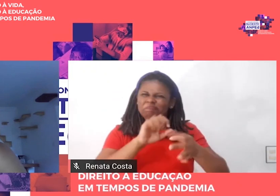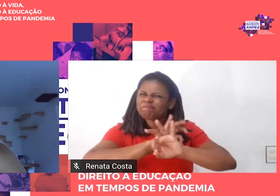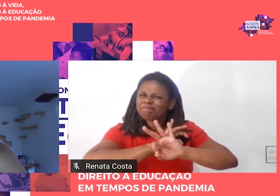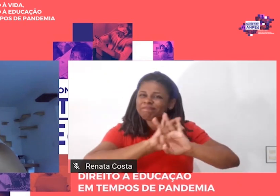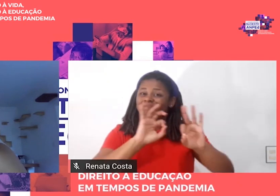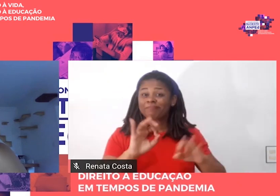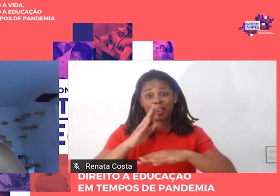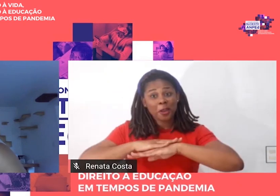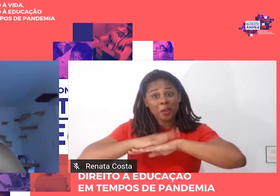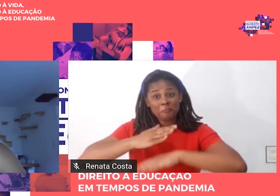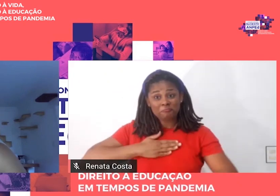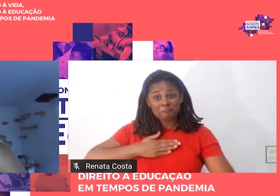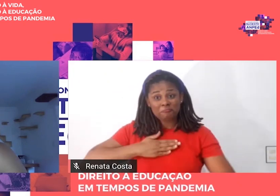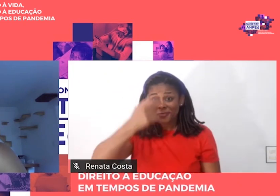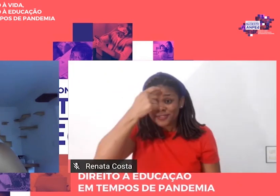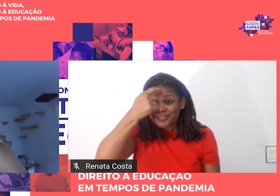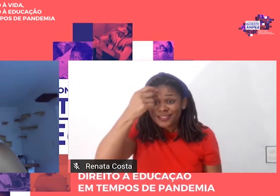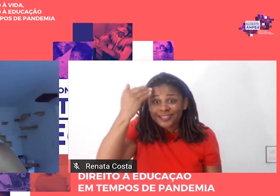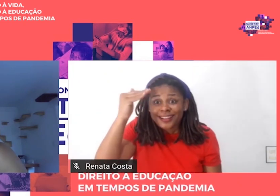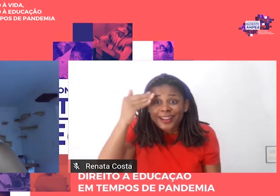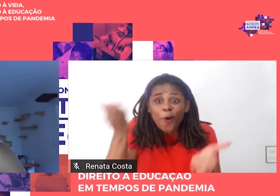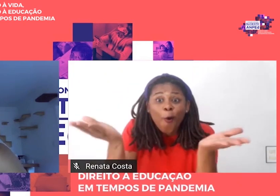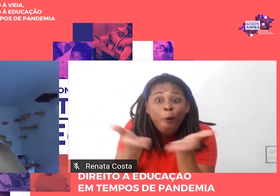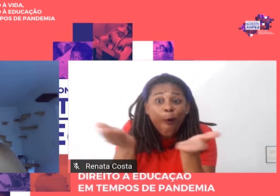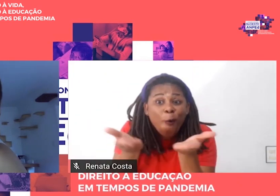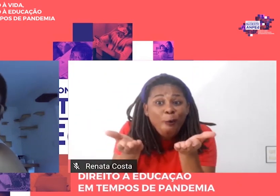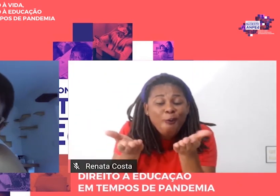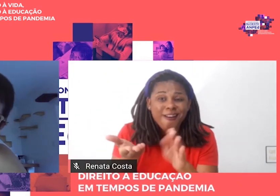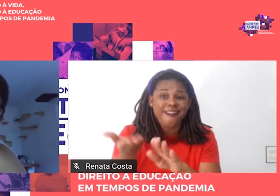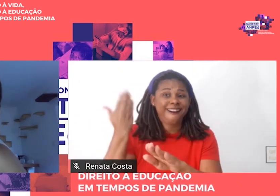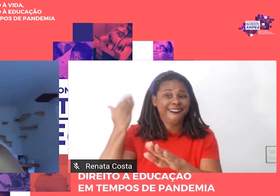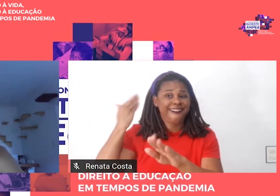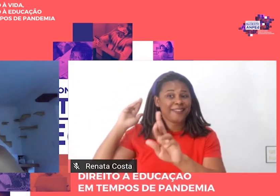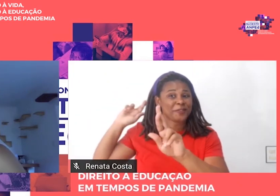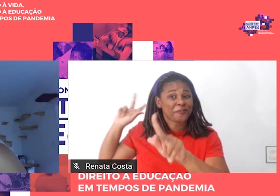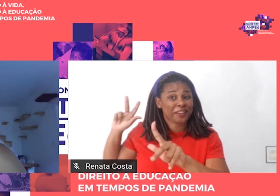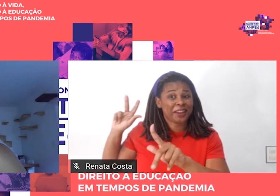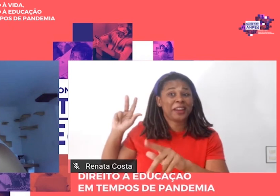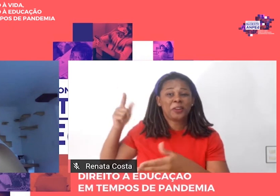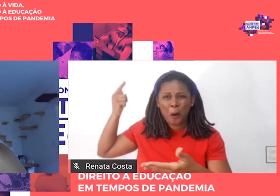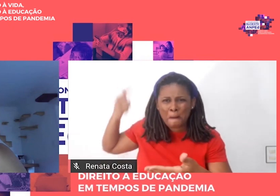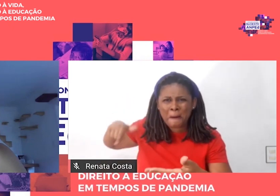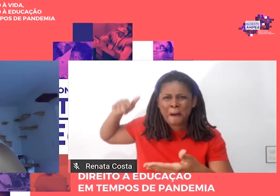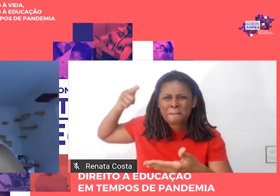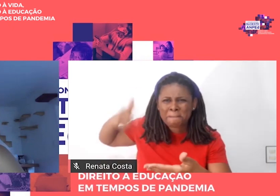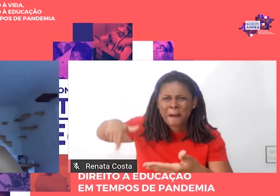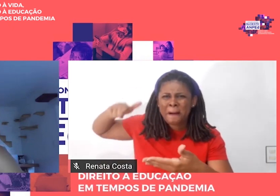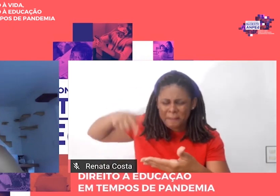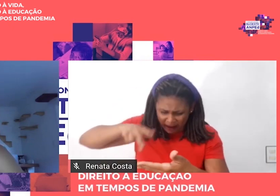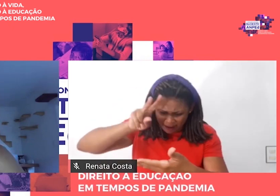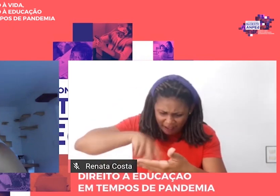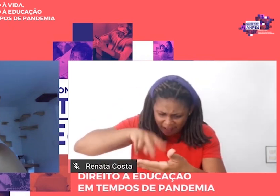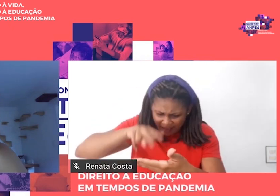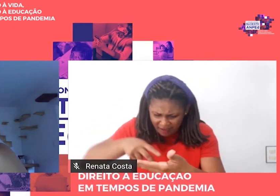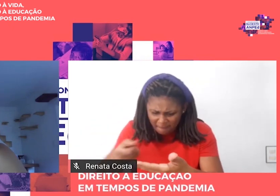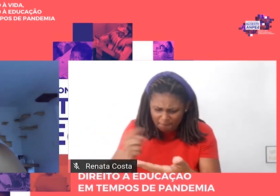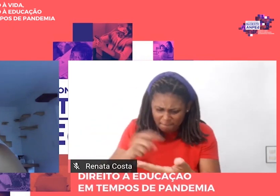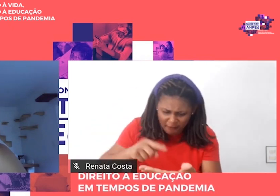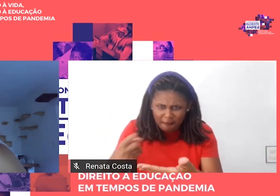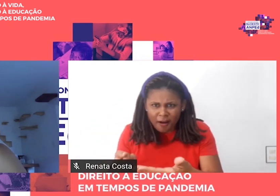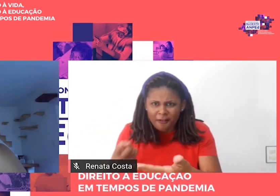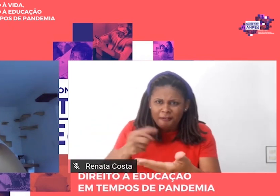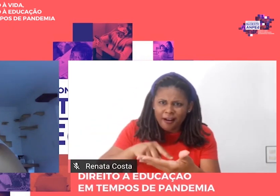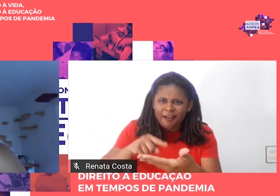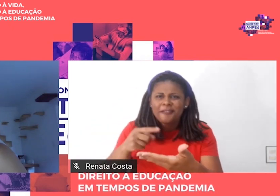que eu tenho hoje, depois de acumular muitas leituras, idas e vindas. Por ocasião da